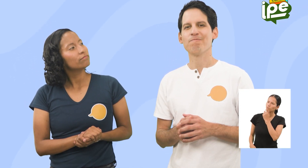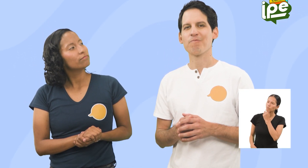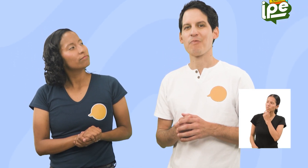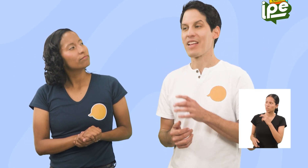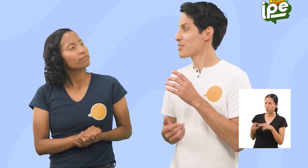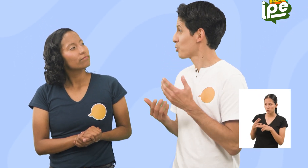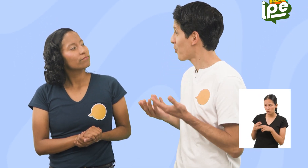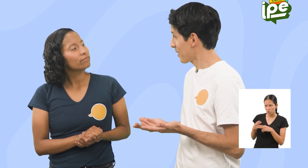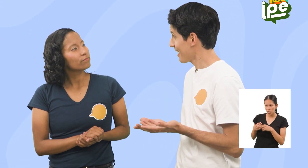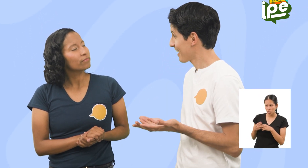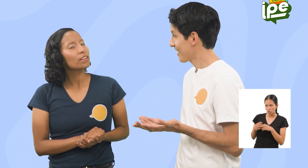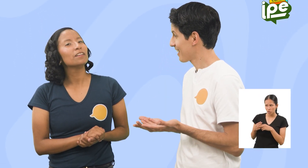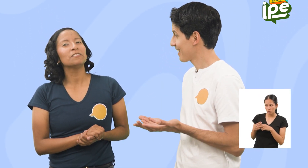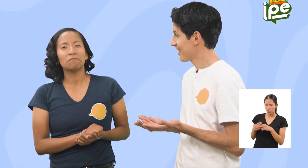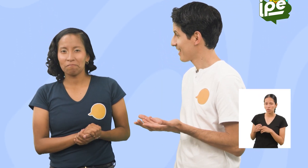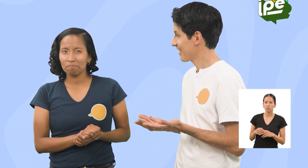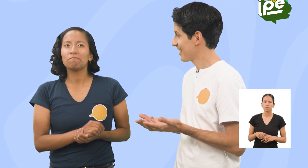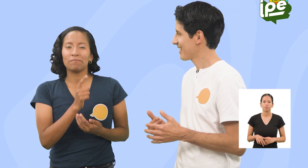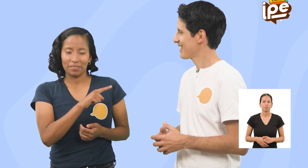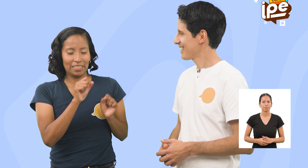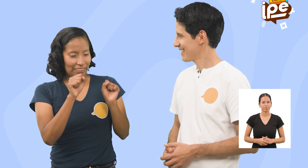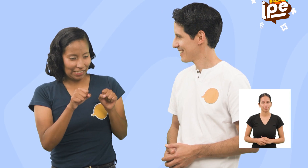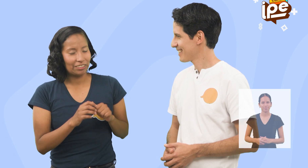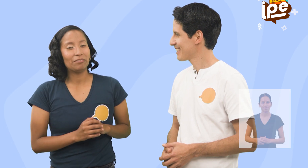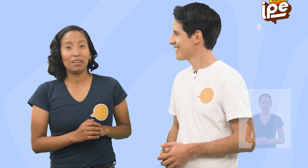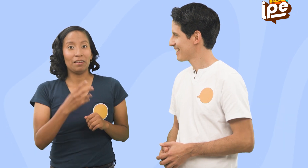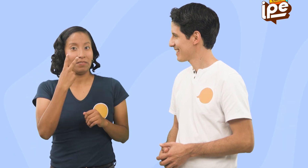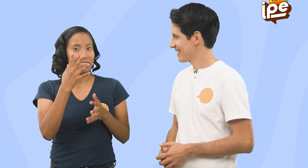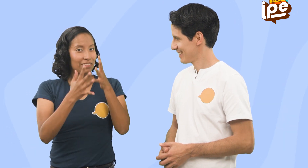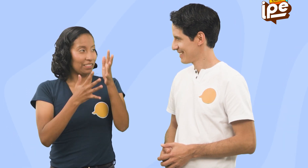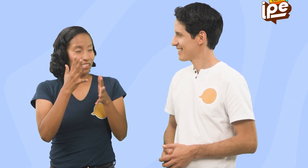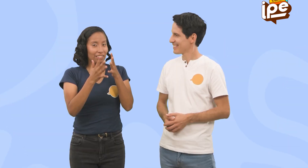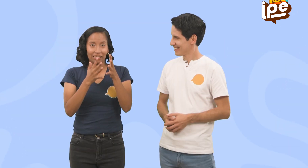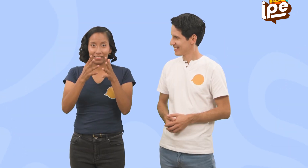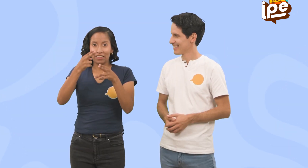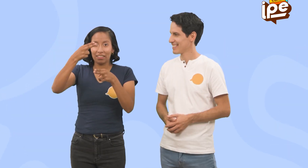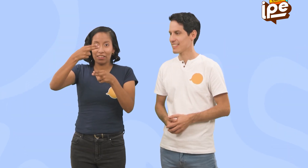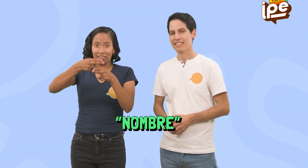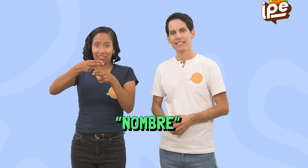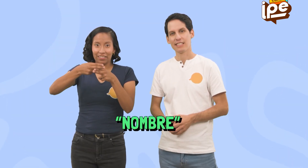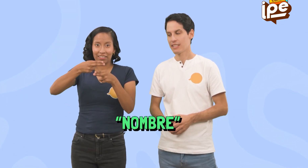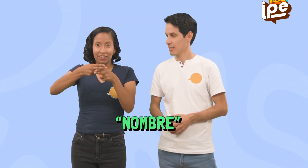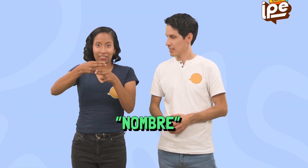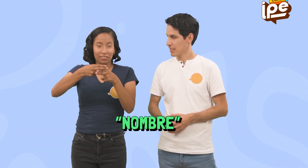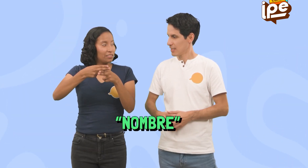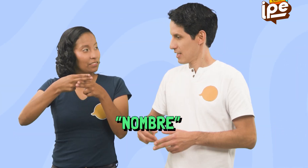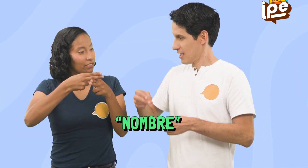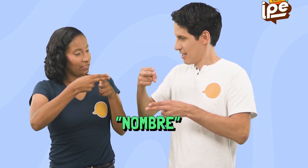Mmm... ¿Su nombre? Así es, su nombre Miren, esta es